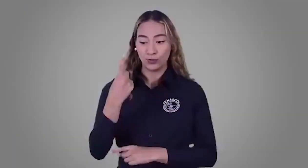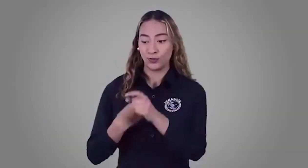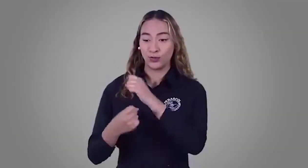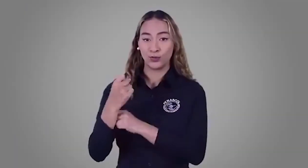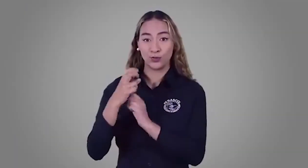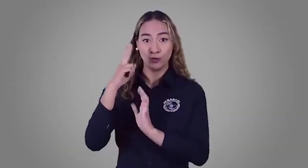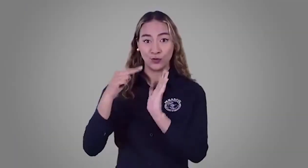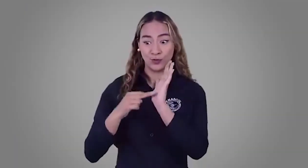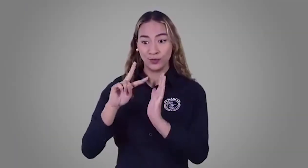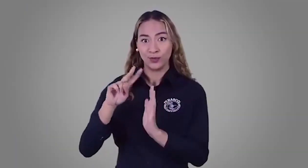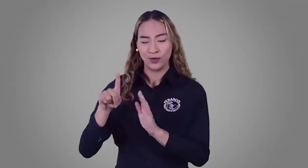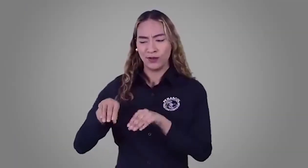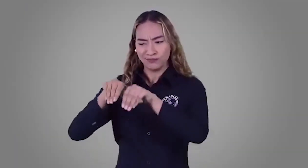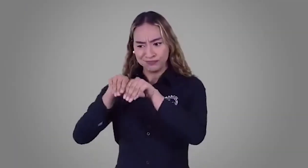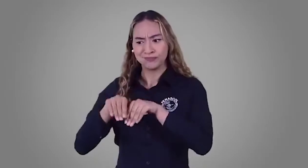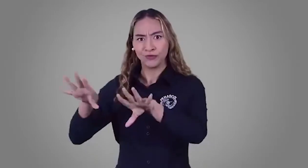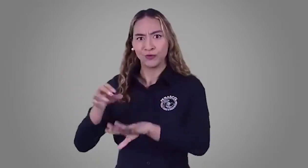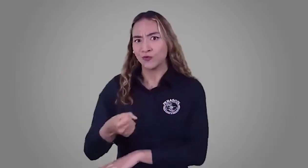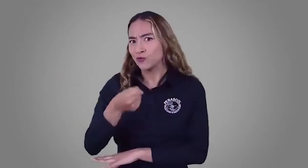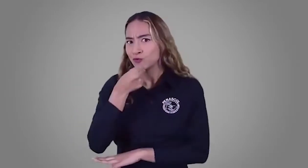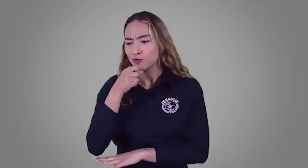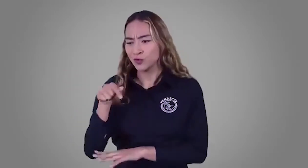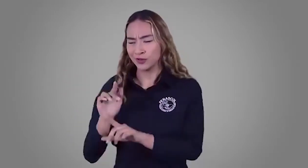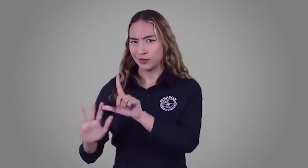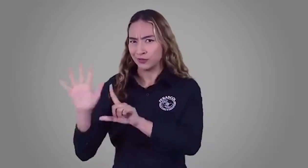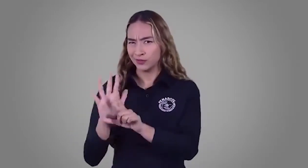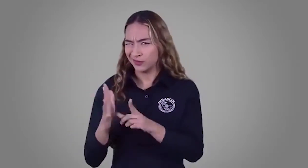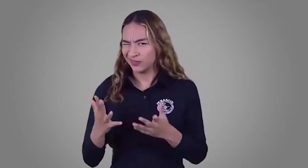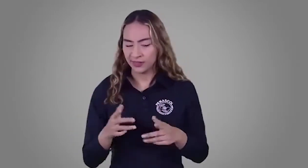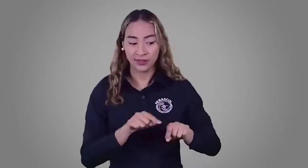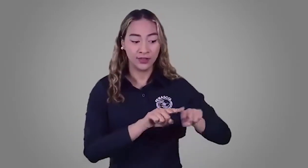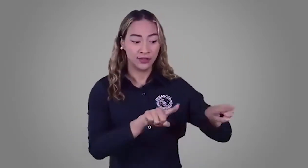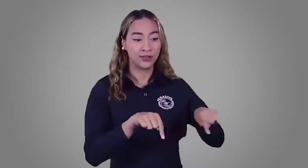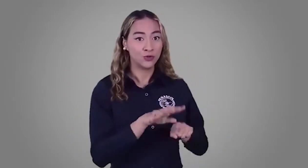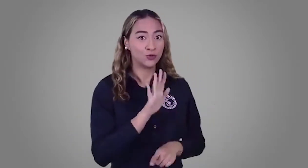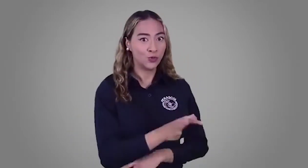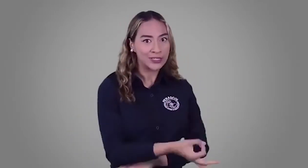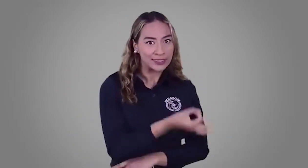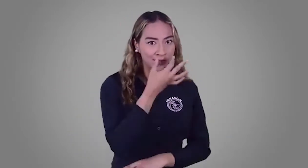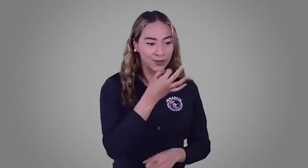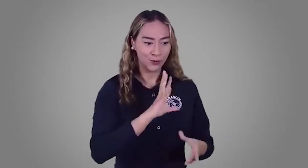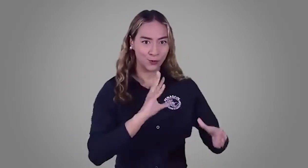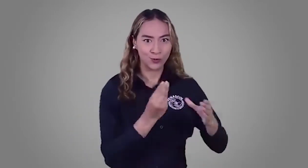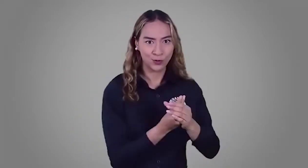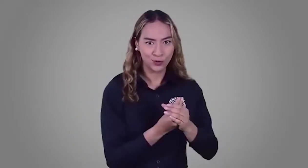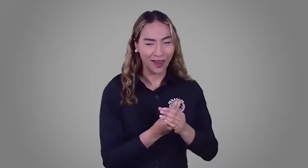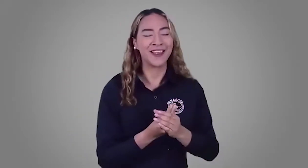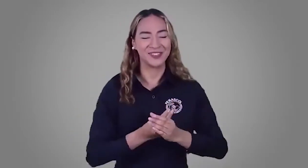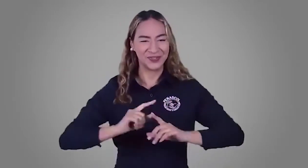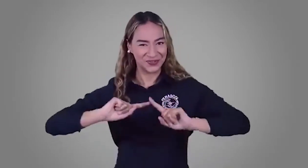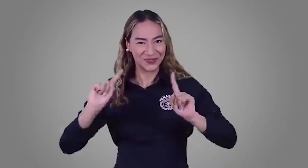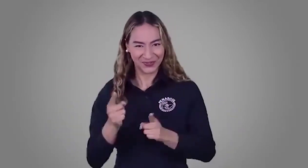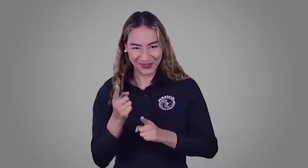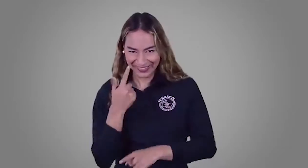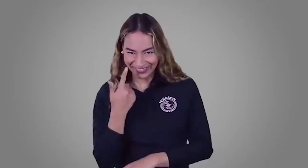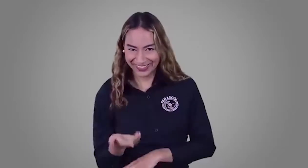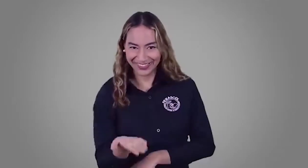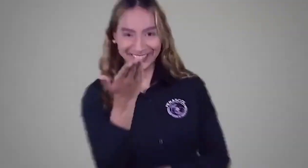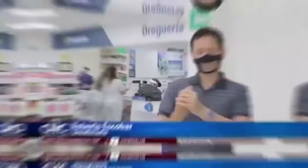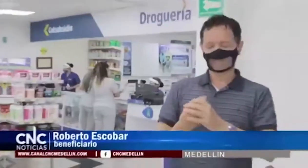año 2021 se publicó una noticia sobre las droguerías accesibles. Aquí hay un resumen. He